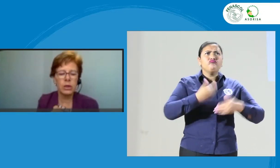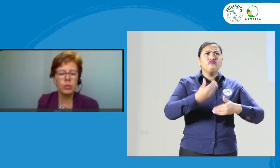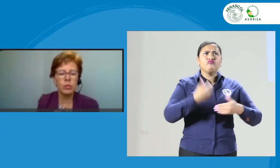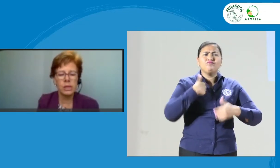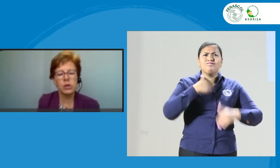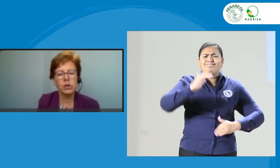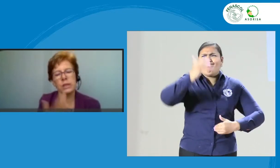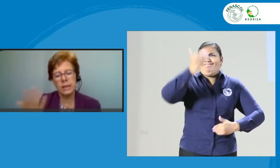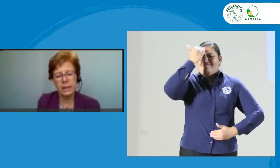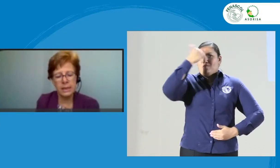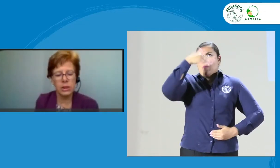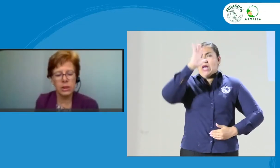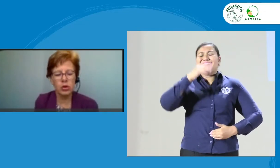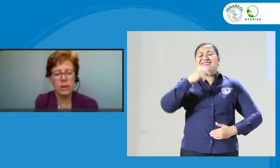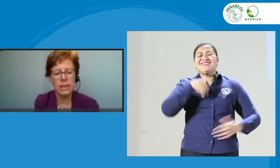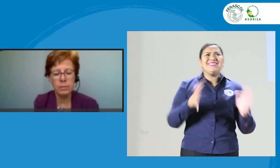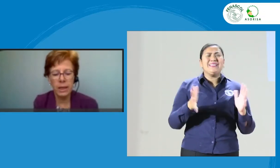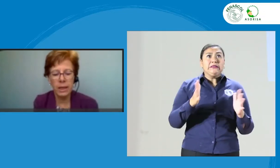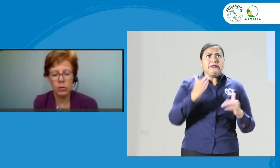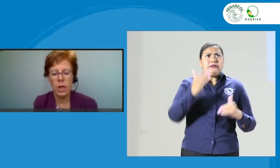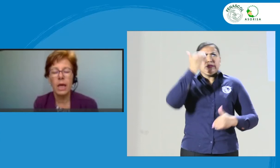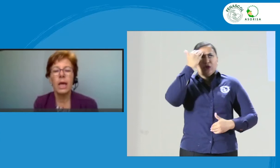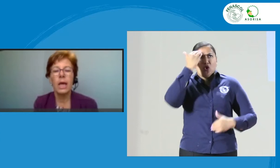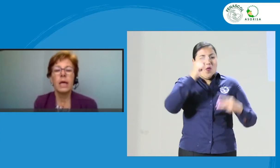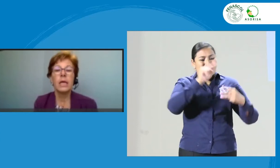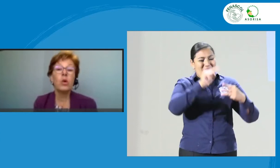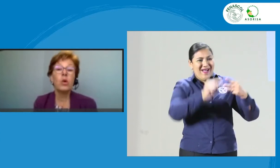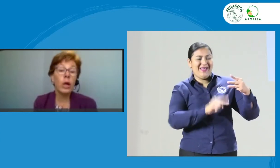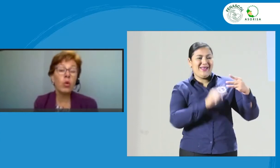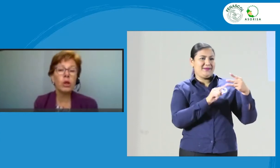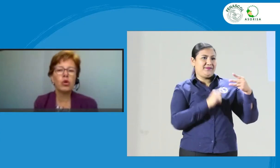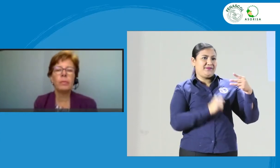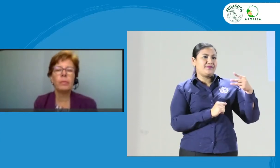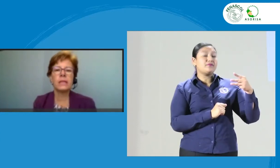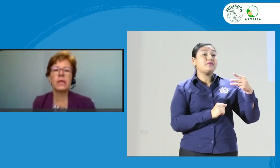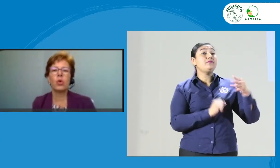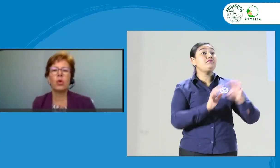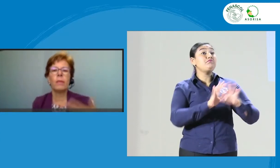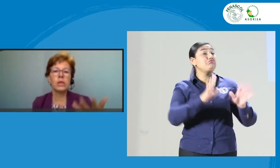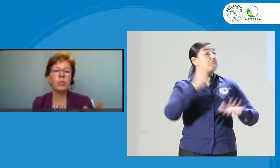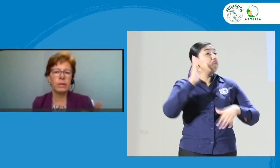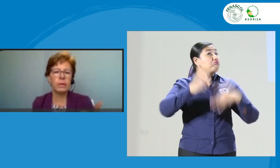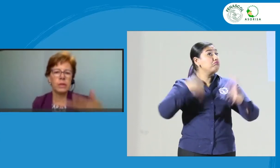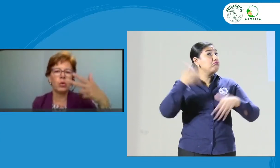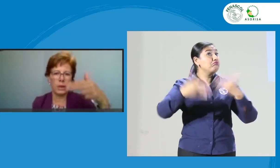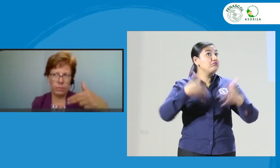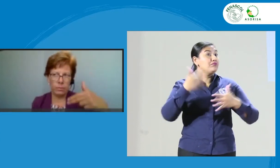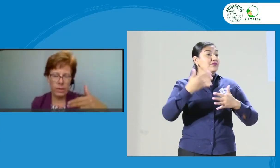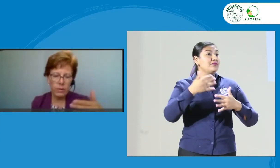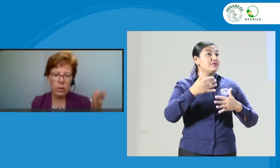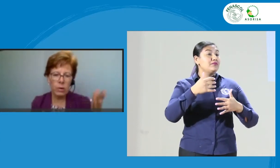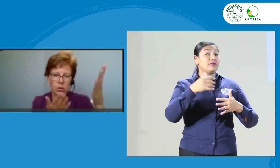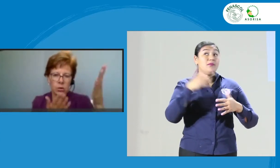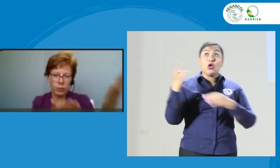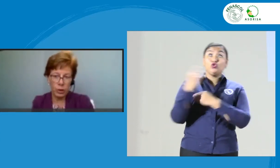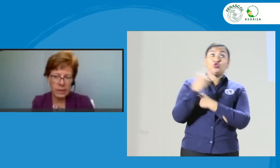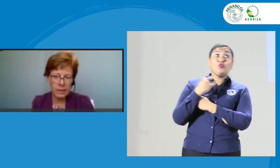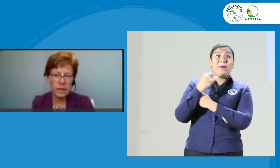tomo decisiones éticas en esos tres aspectos. Y luego cuando yo le presento a mi supervisor mi evaluación por escrito,